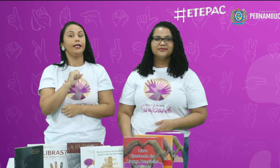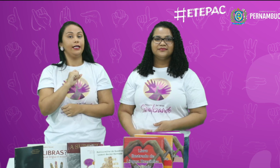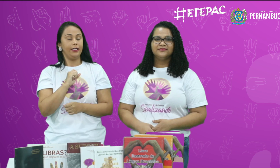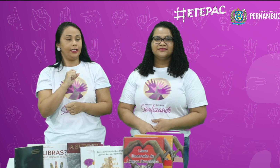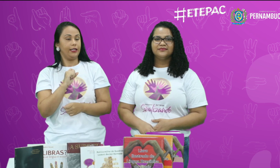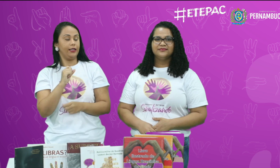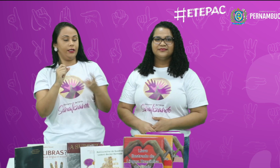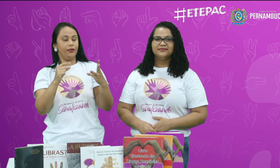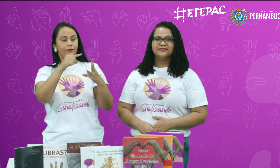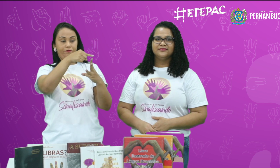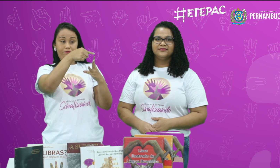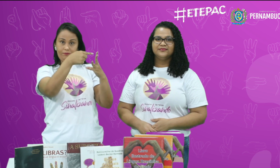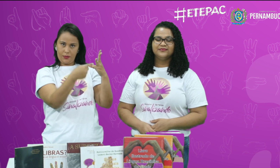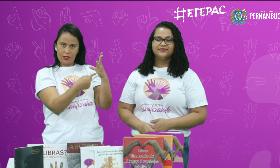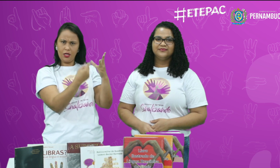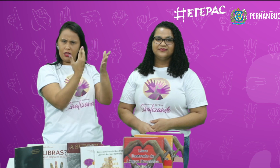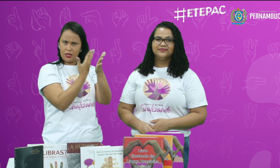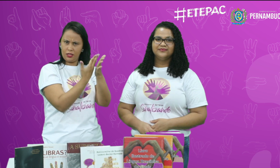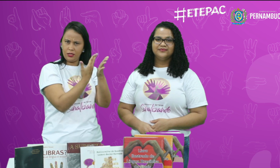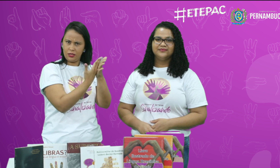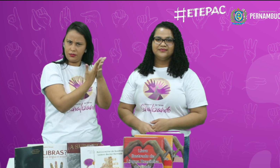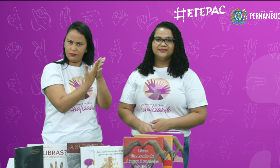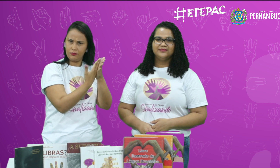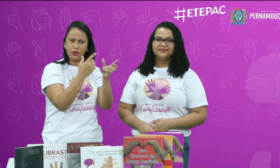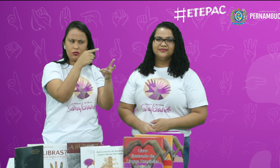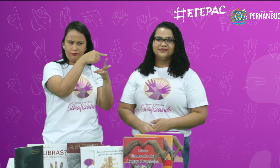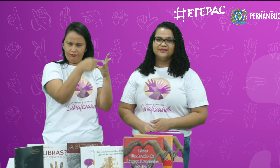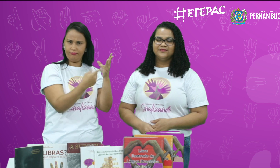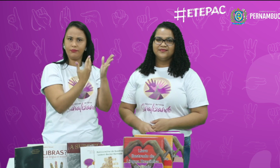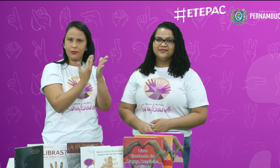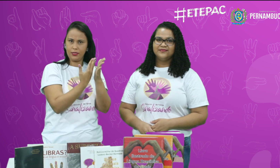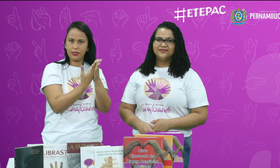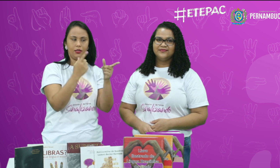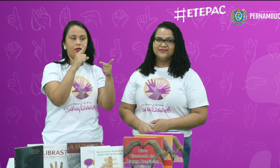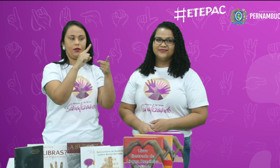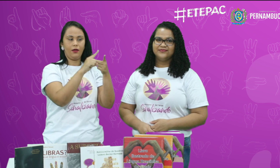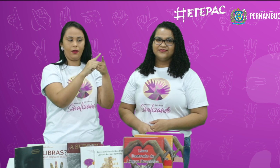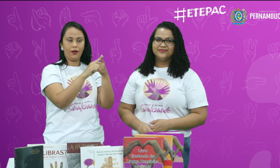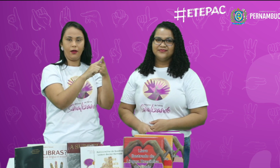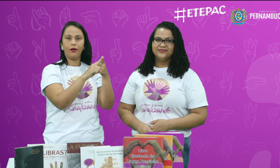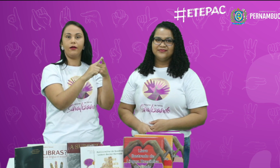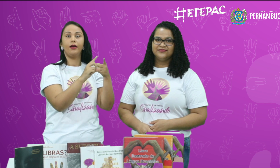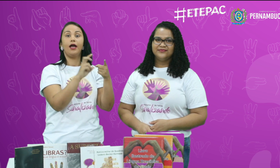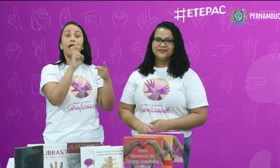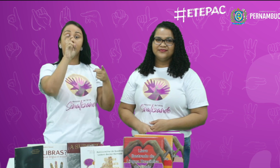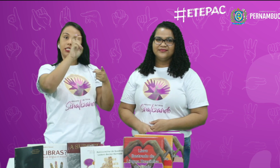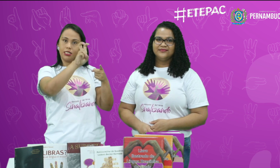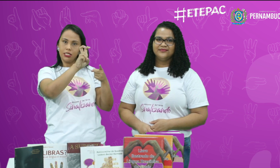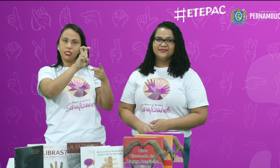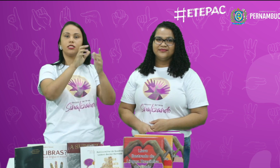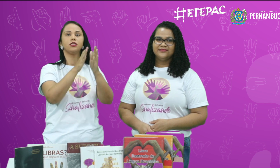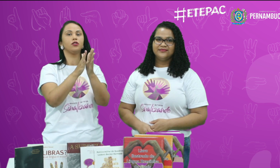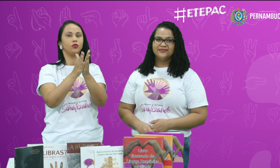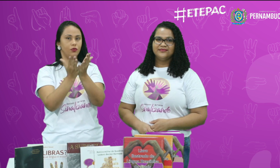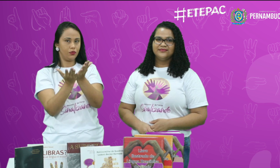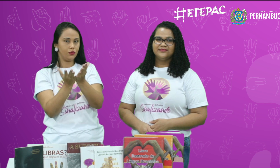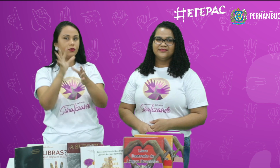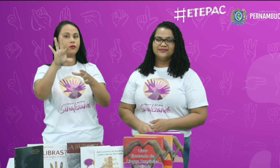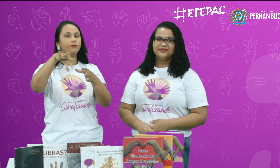as regras, né? E as três listas. A primeira serão cinco livros